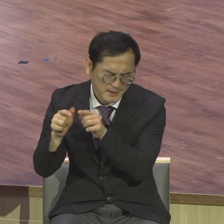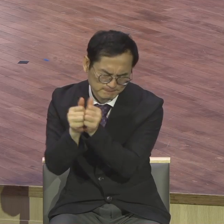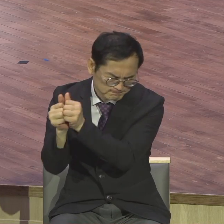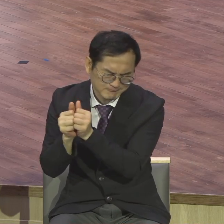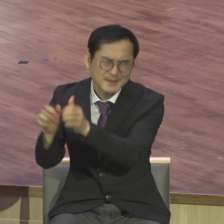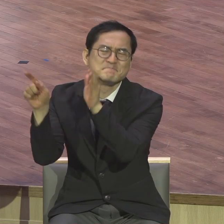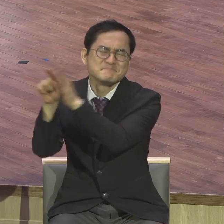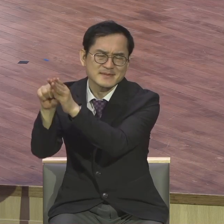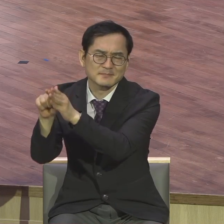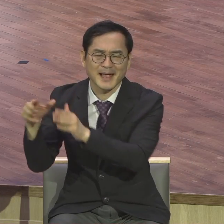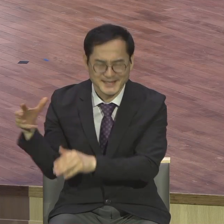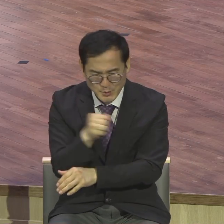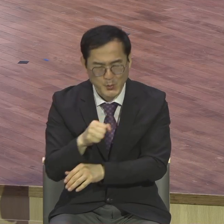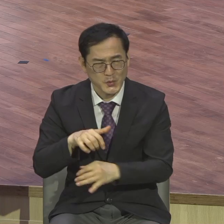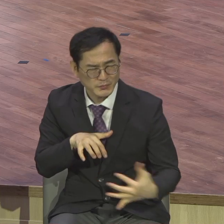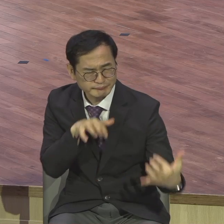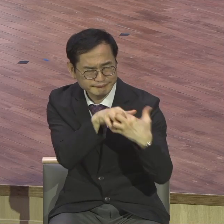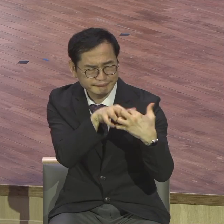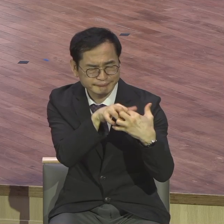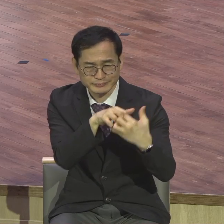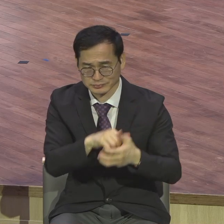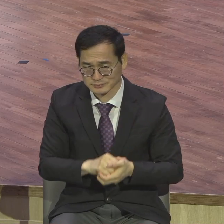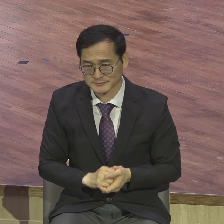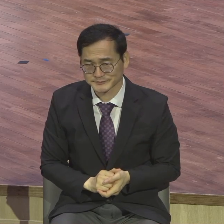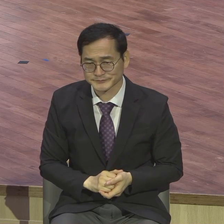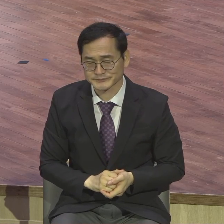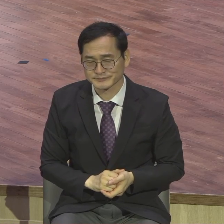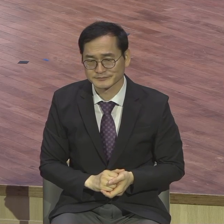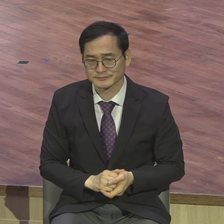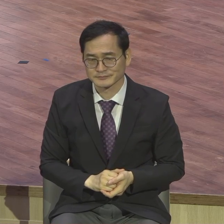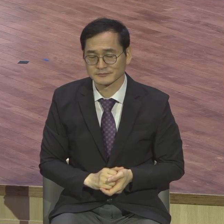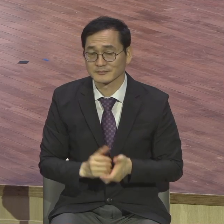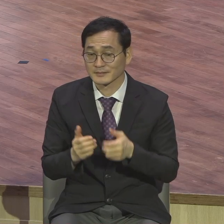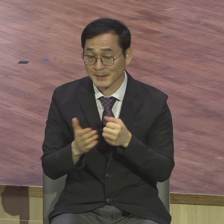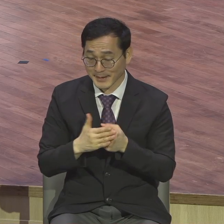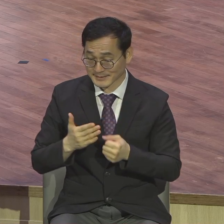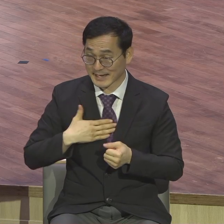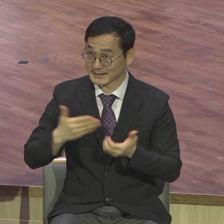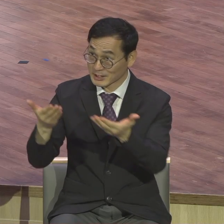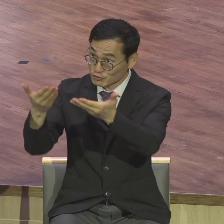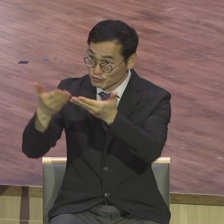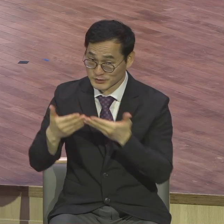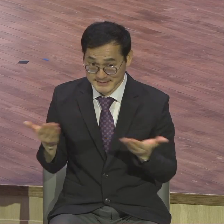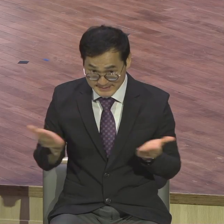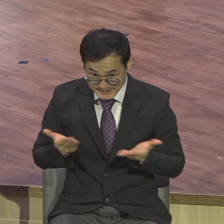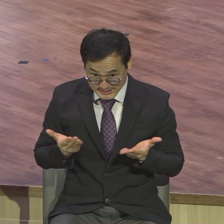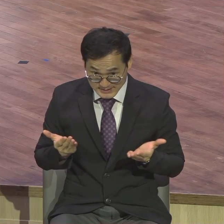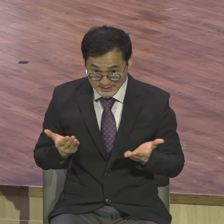영계 모든 성도들 내게 주신 직분을 응답의 플랫폼으로 삼고